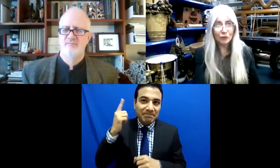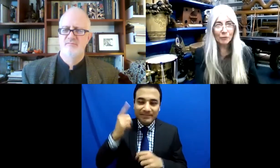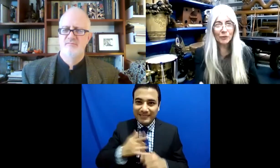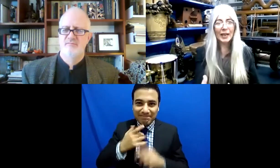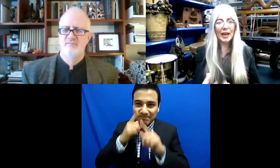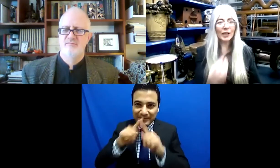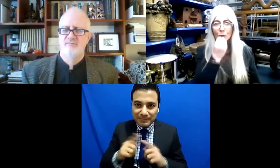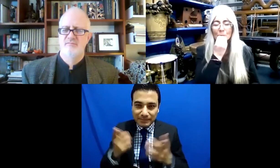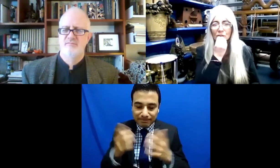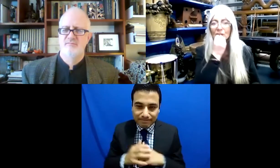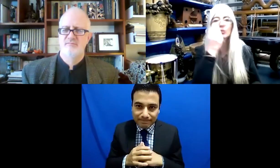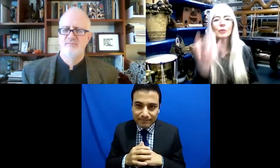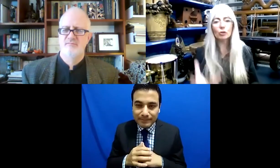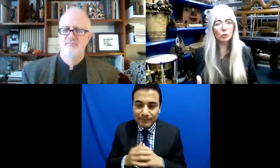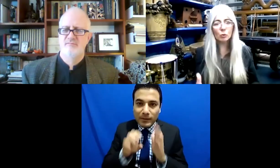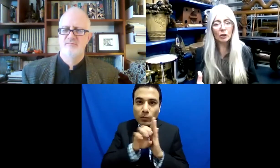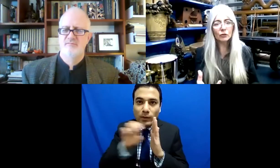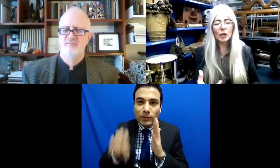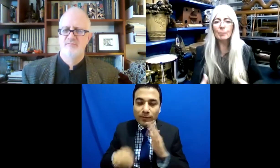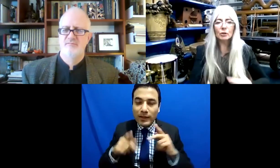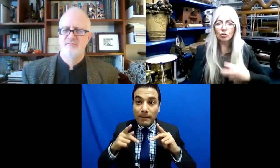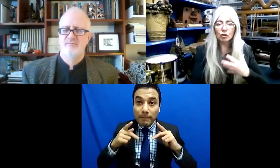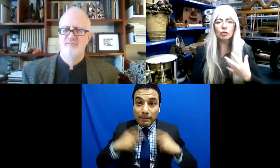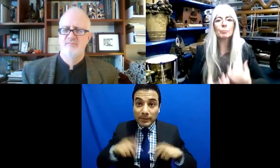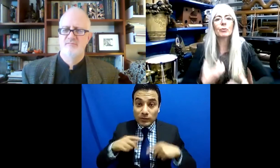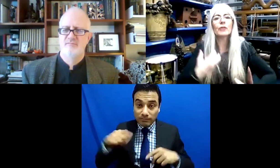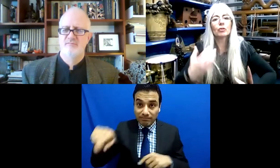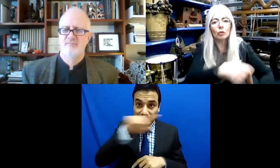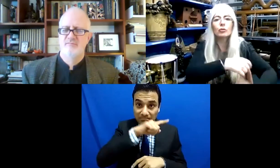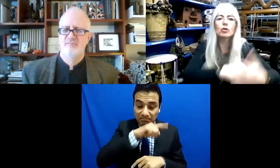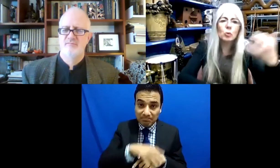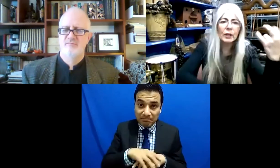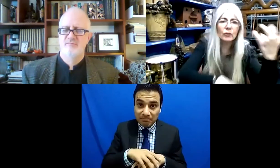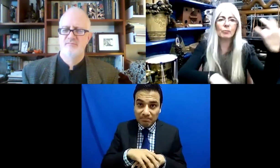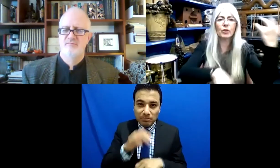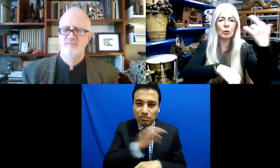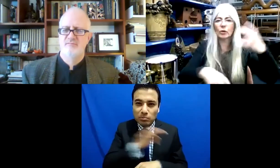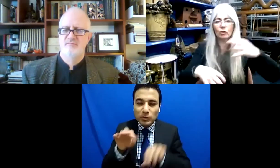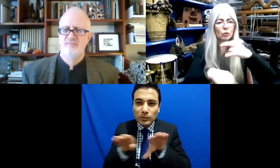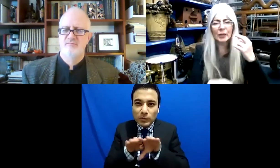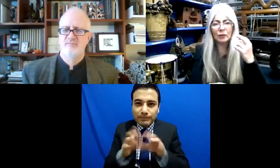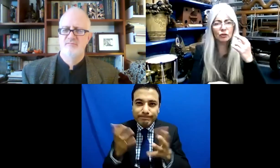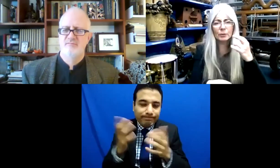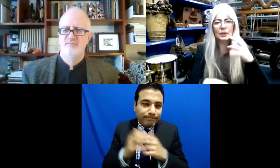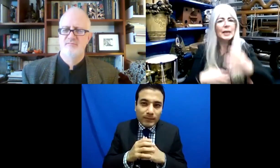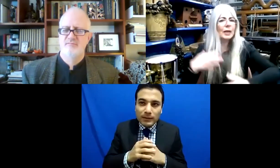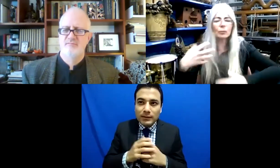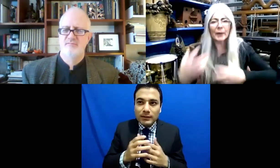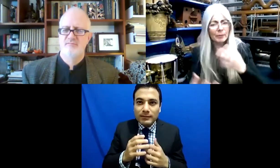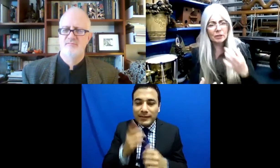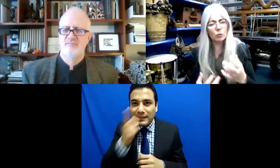paciencia. Darle a la gente el espacio para decir algo, no solo a través de las palabras, pero la presencia de